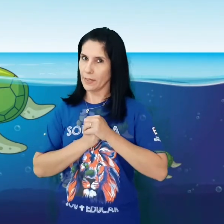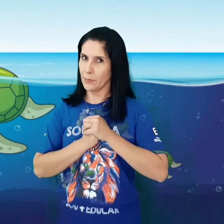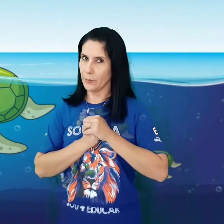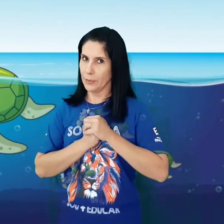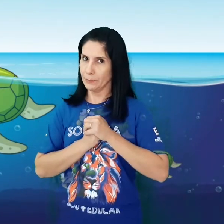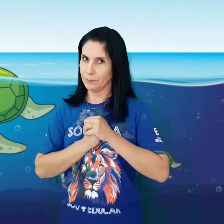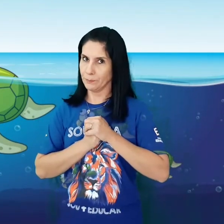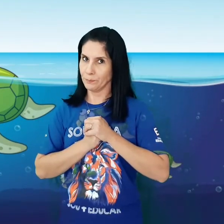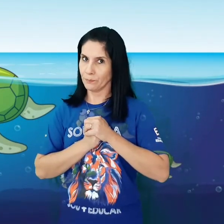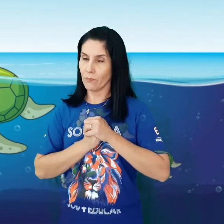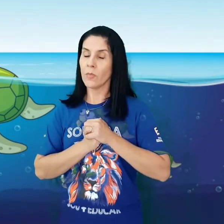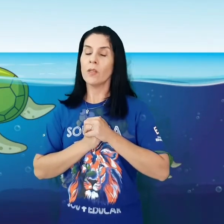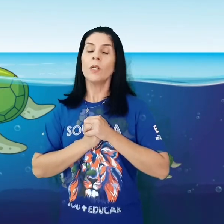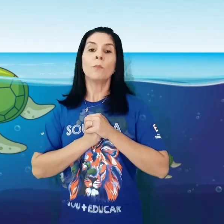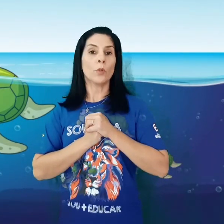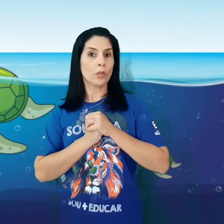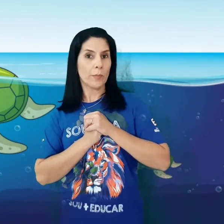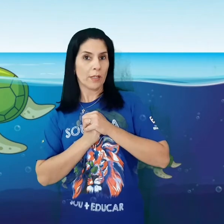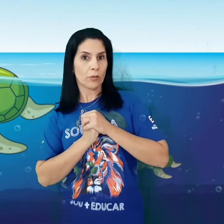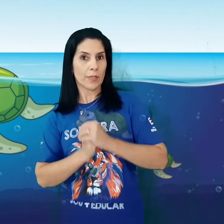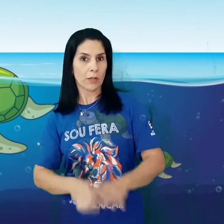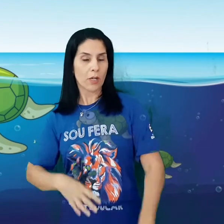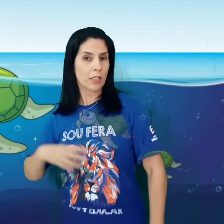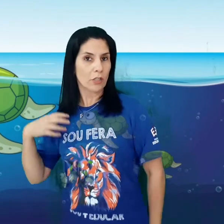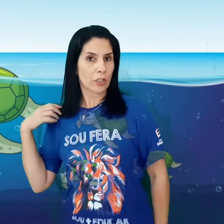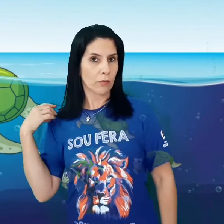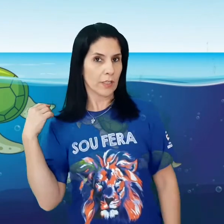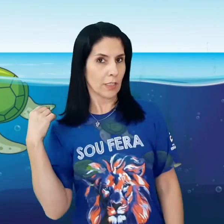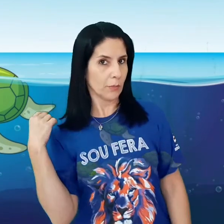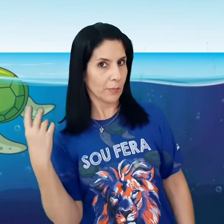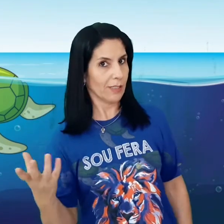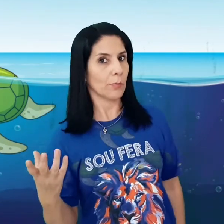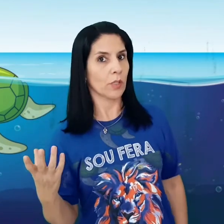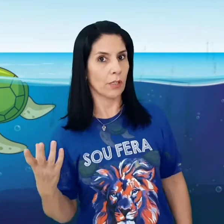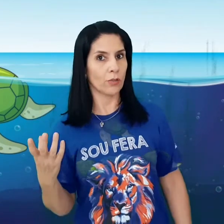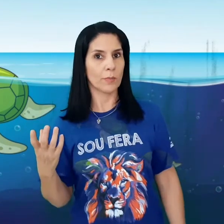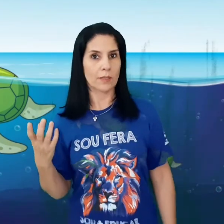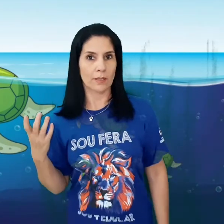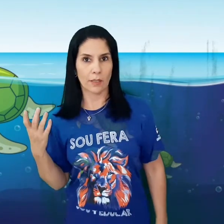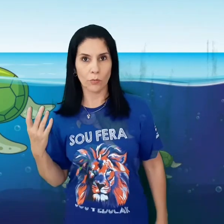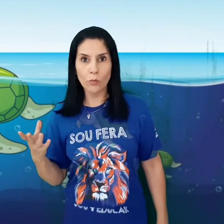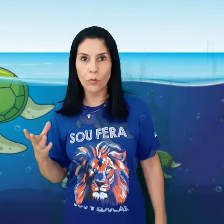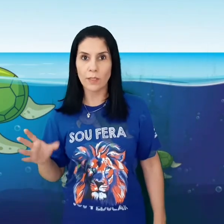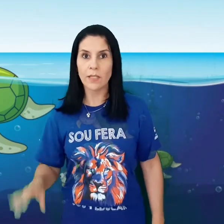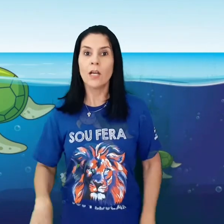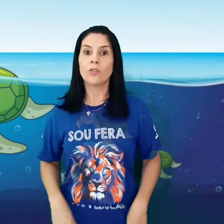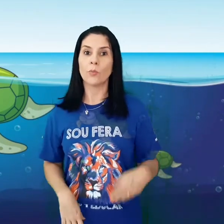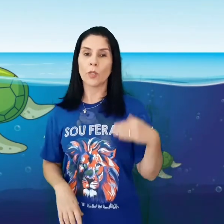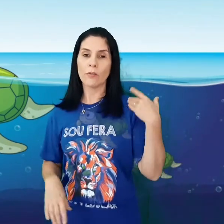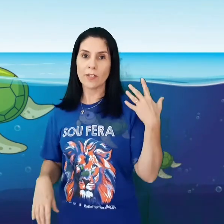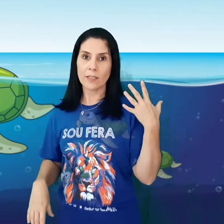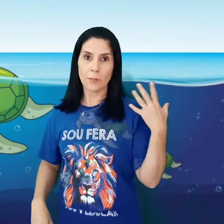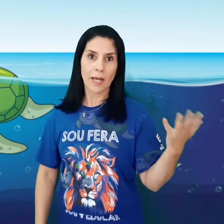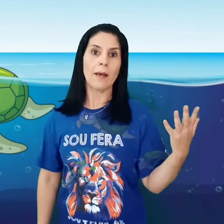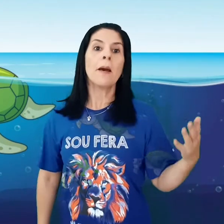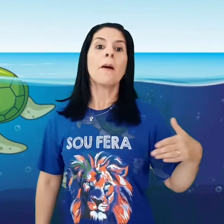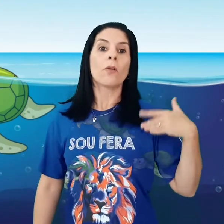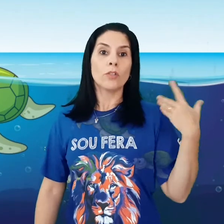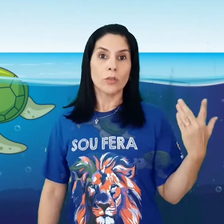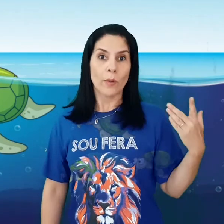e com mamãe. Muito bem, Turminha. Agora que nós já conversamos mais um pouquinho sobre as tartarugas, sobre o que fazer para continuar,